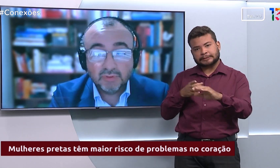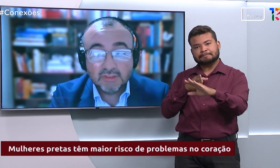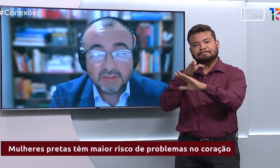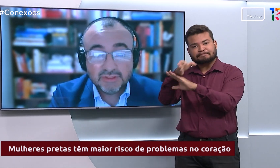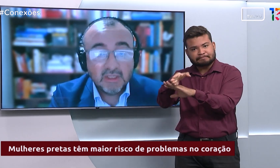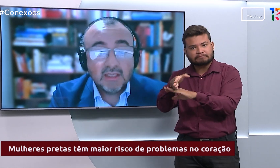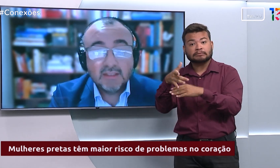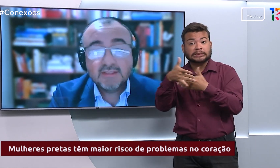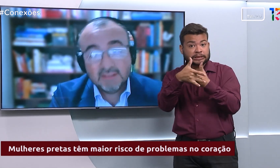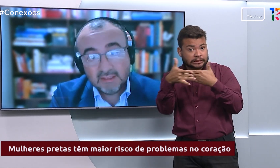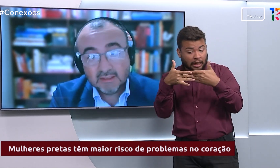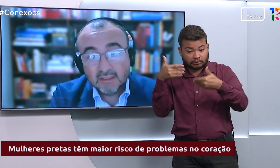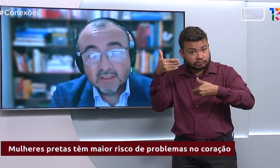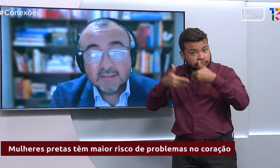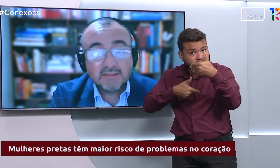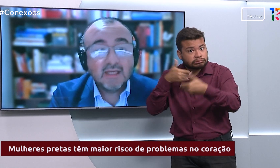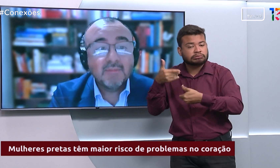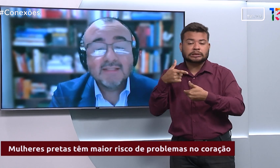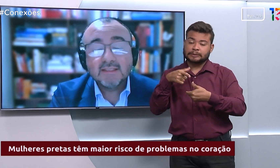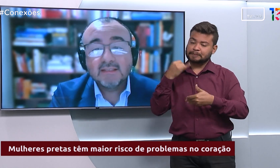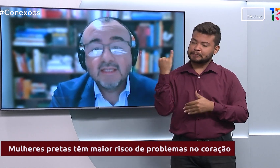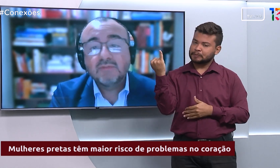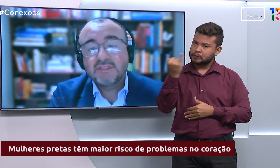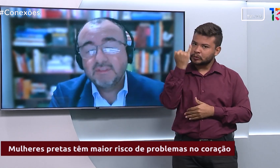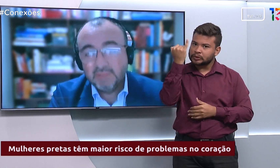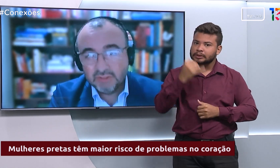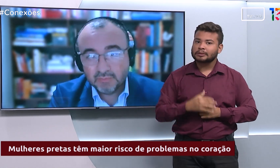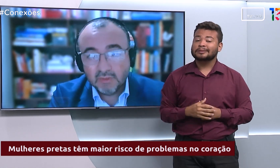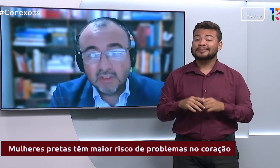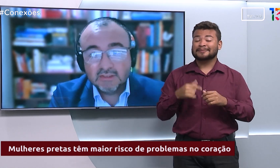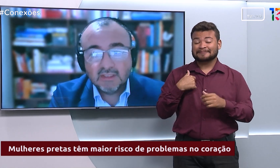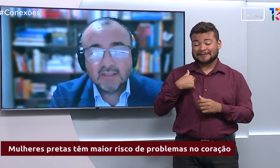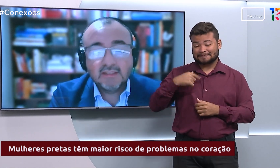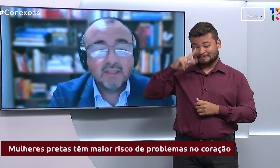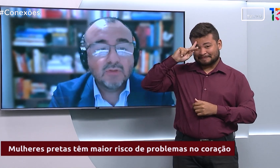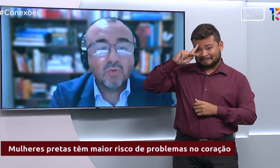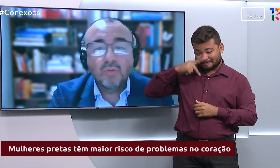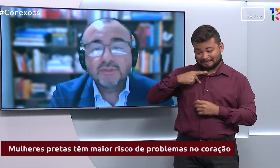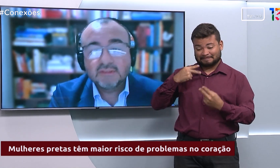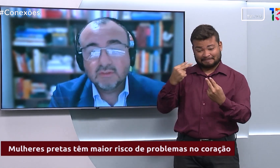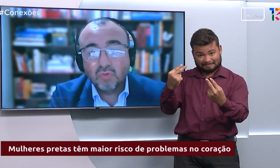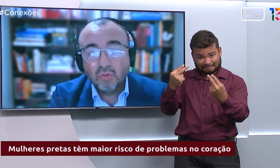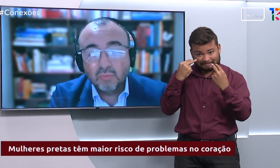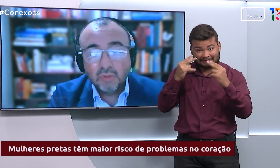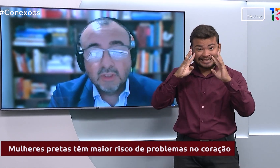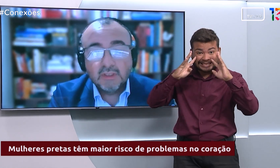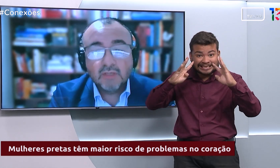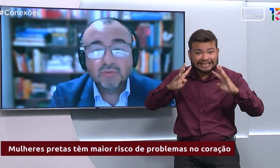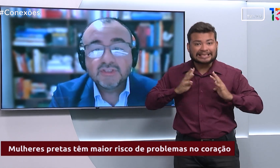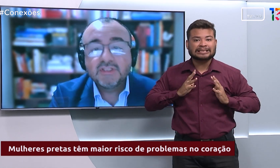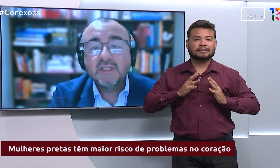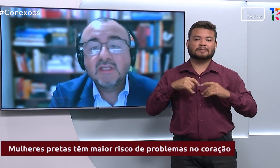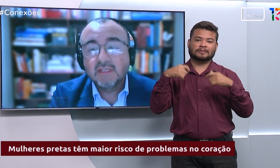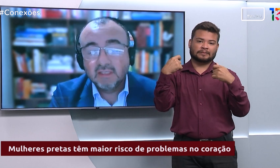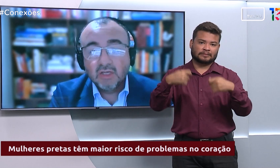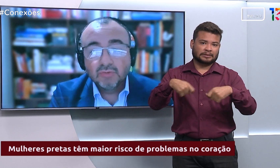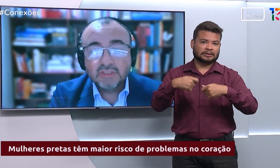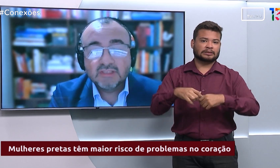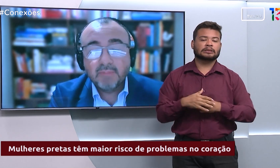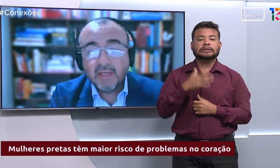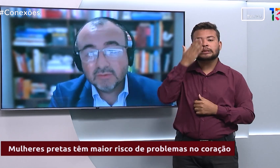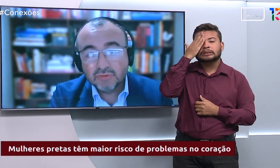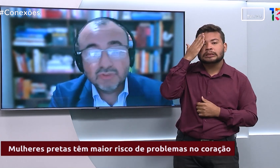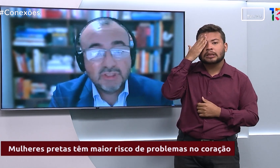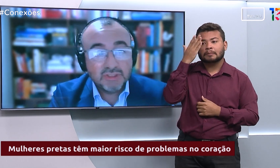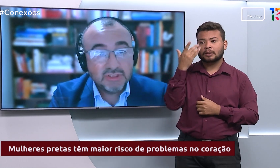importante e, sim, estar mais atento a si mesmo, estar atento a como negocia os